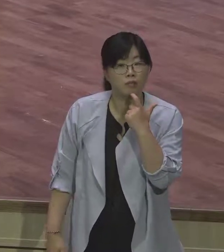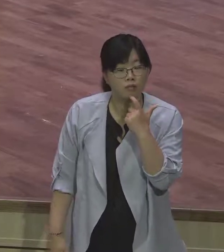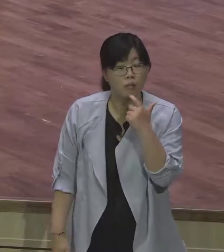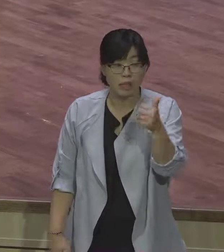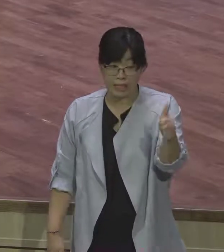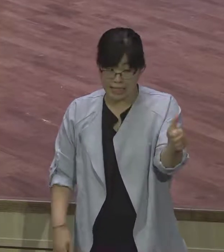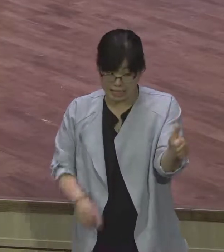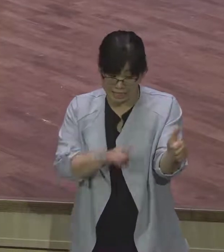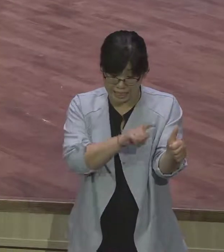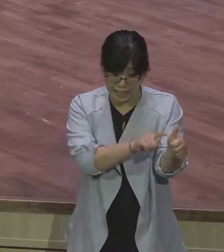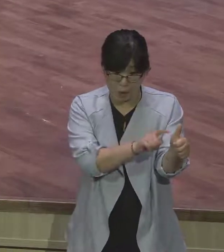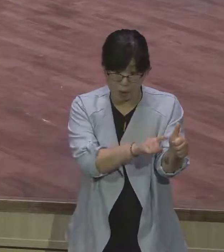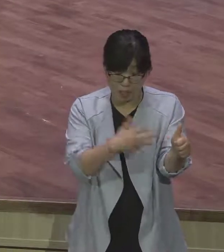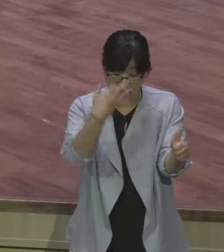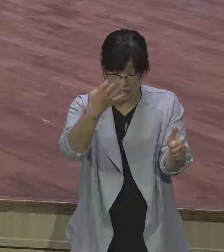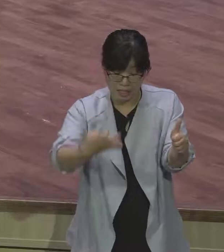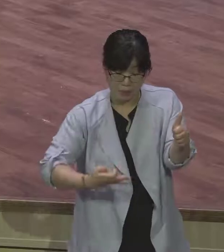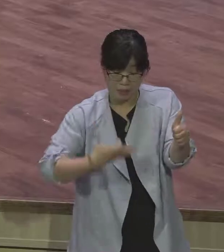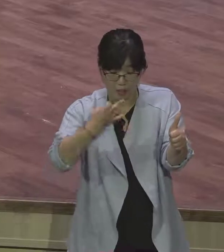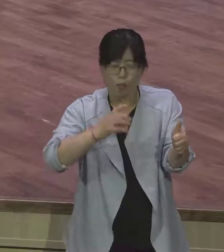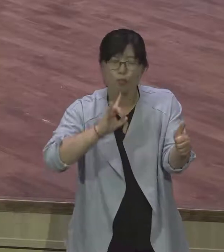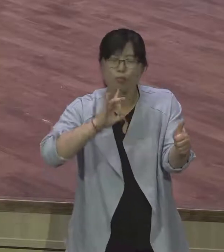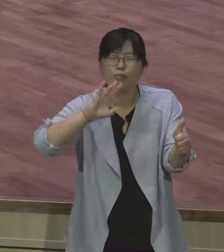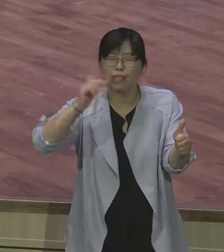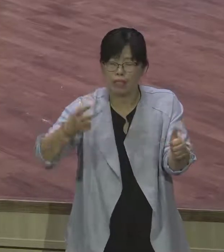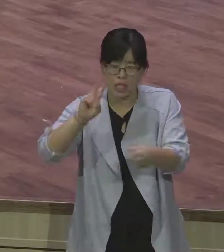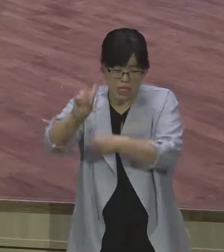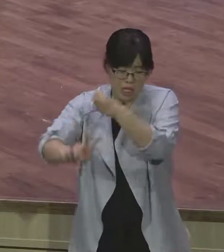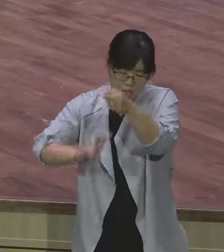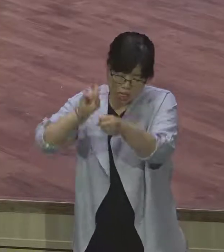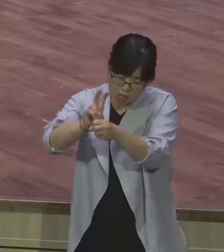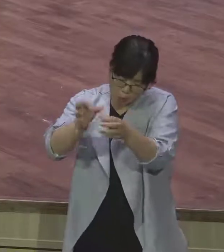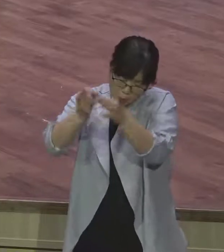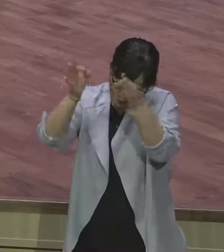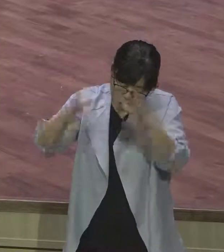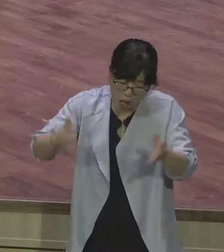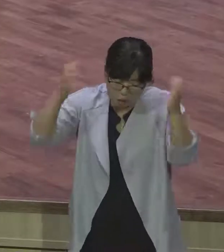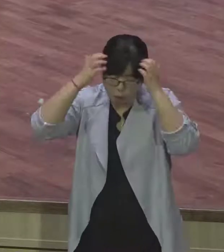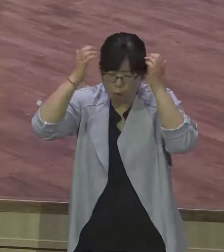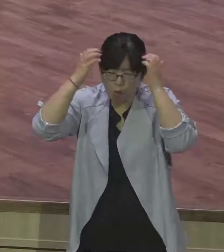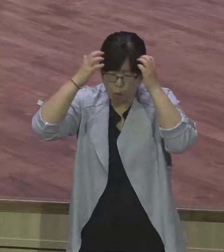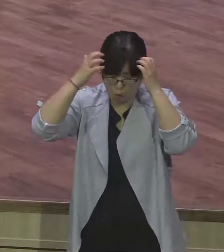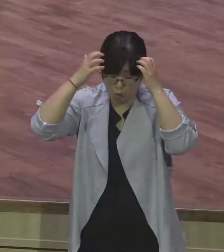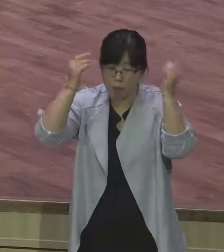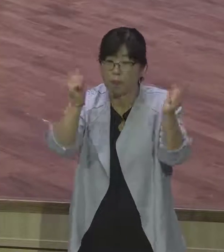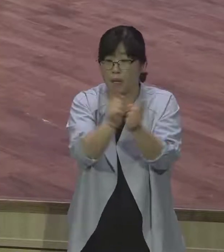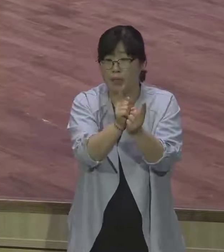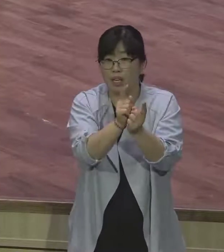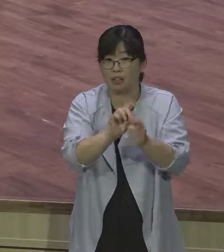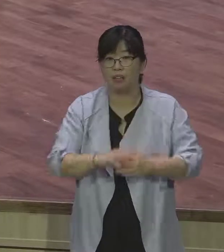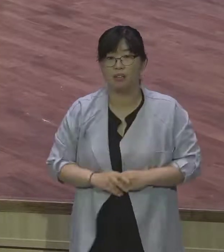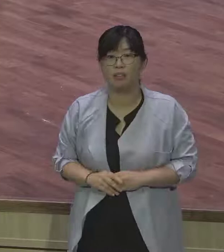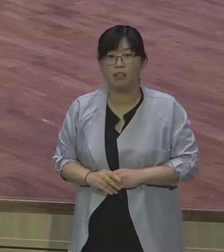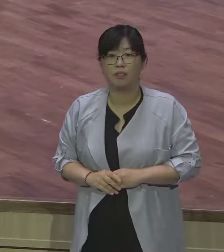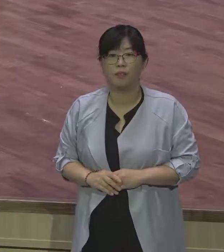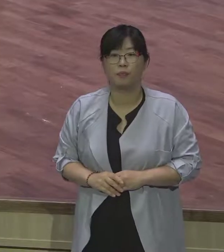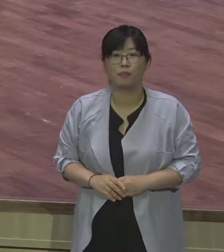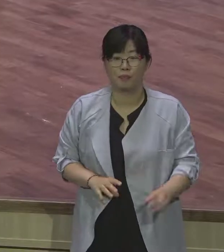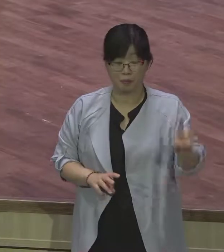보통 시련당하는 게 아니에요. 30절 보세요. 야곱이 또한 라엘에게로 들어갔고 그가